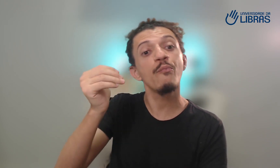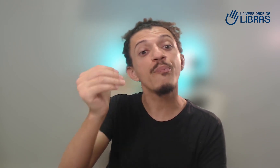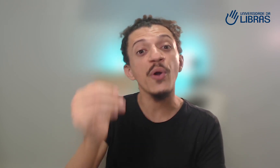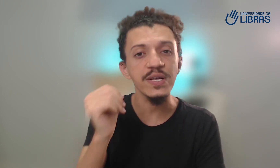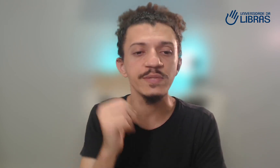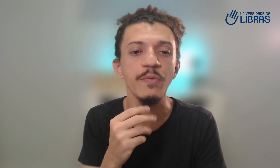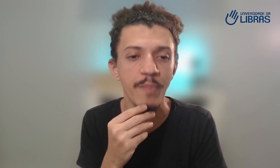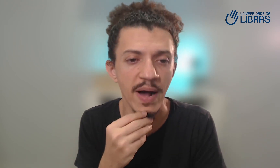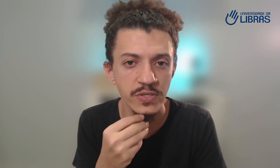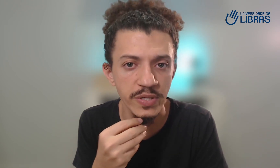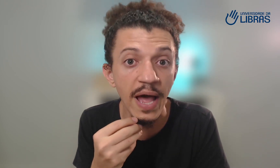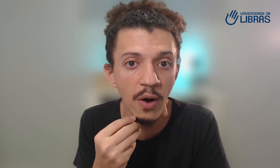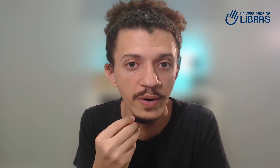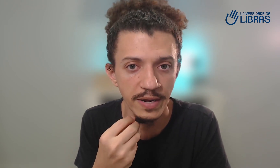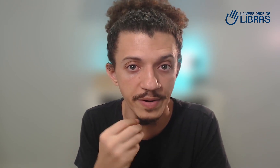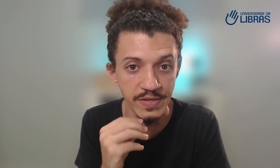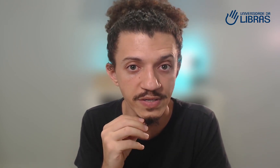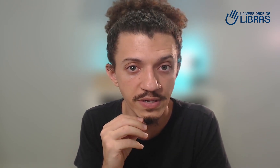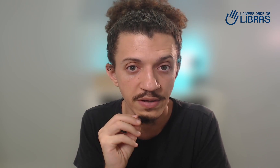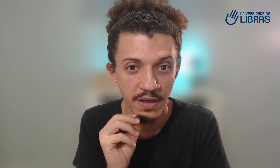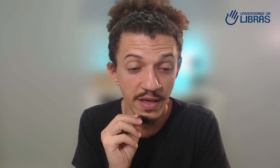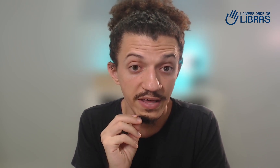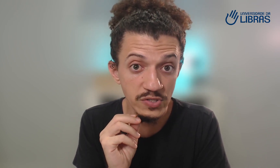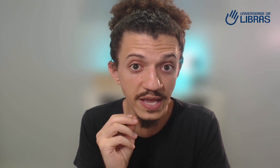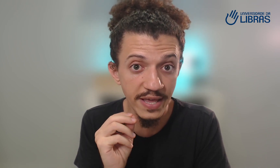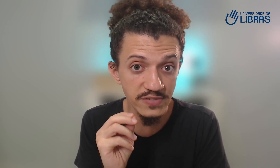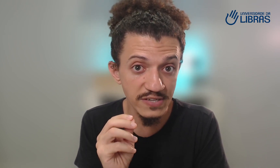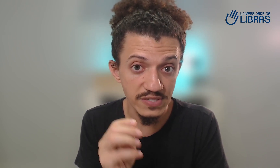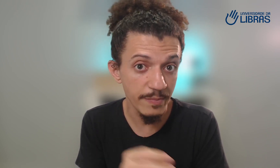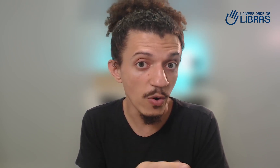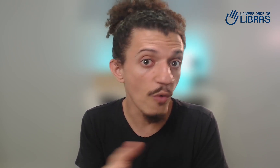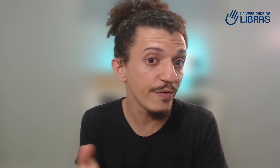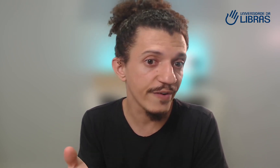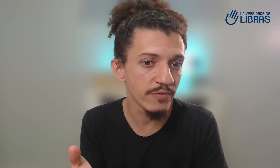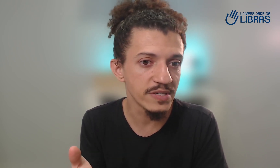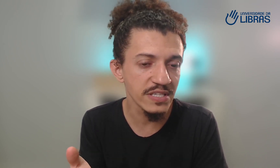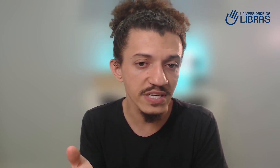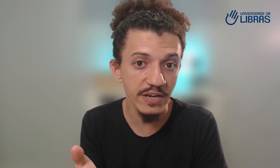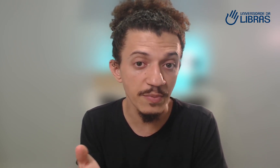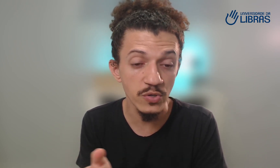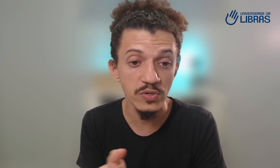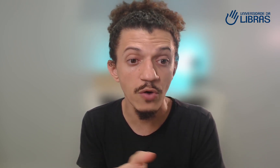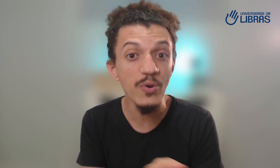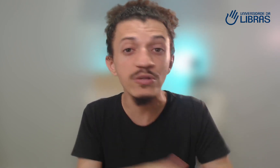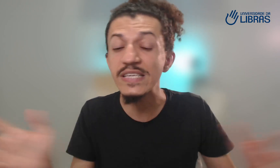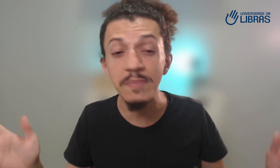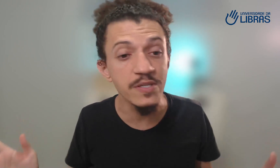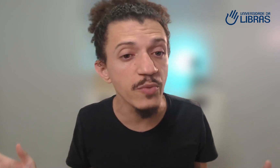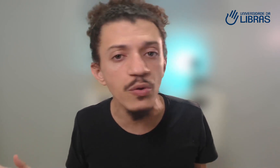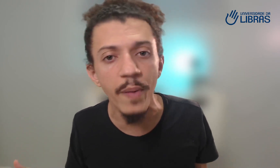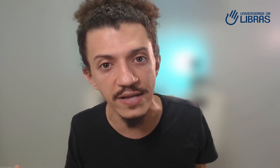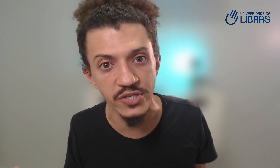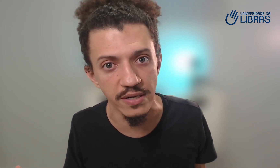próximo passo ideal na Libras. E eu sei que, às vezes, você me ouve falando assim, que tem uma solução muito simples e muito prática.